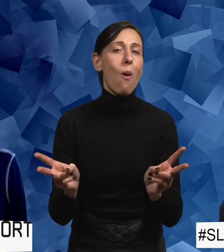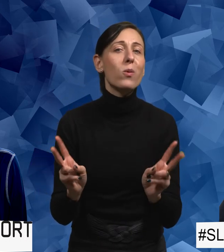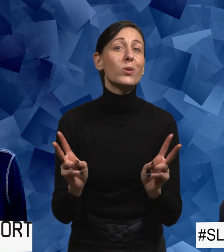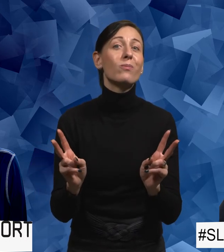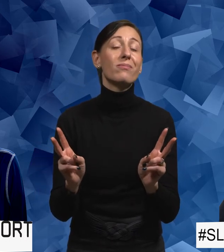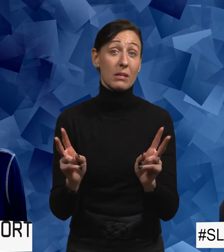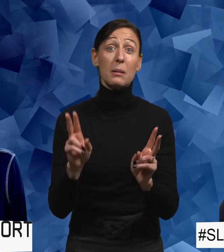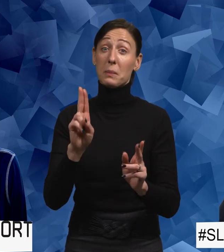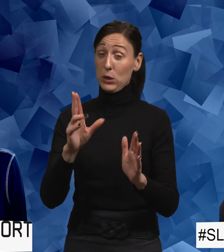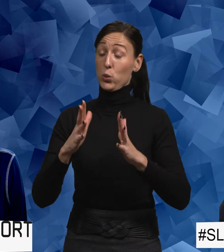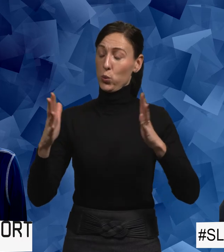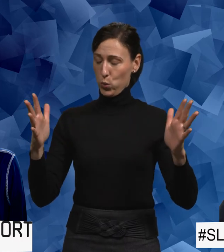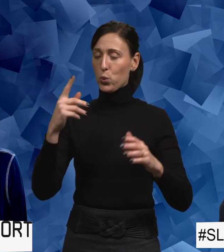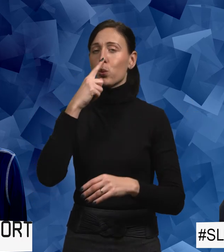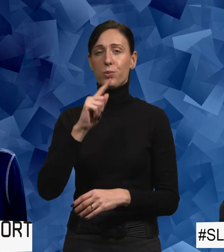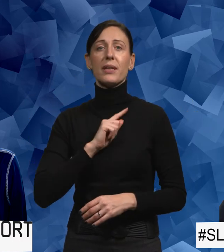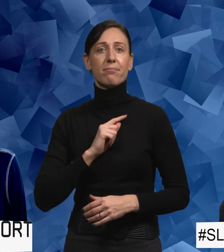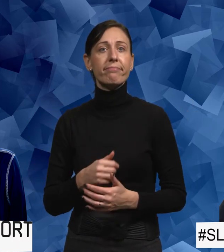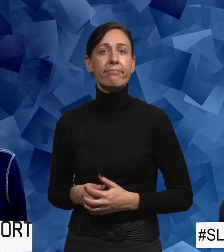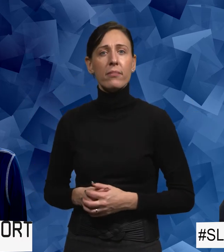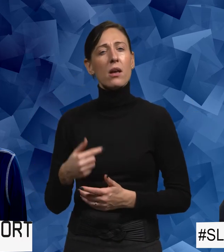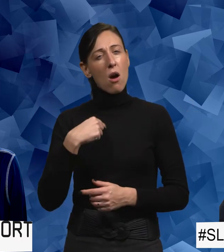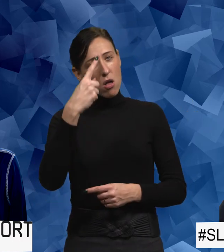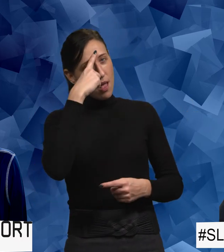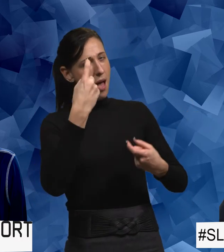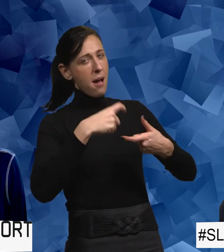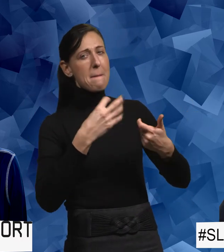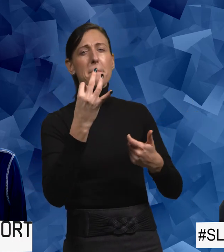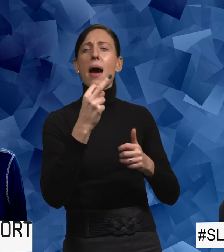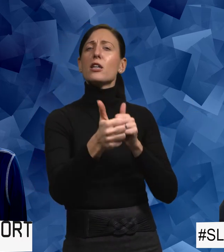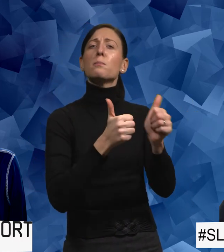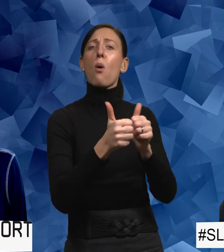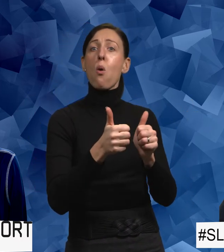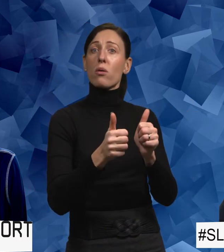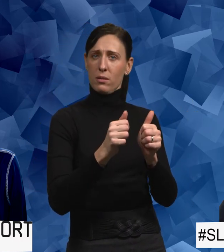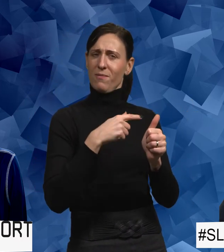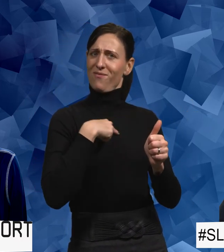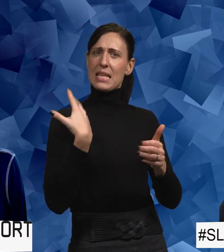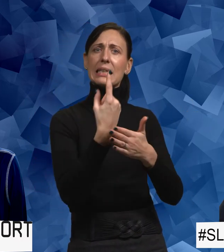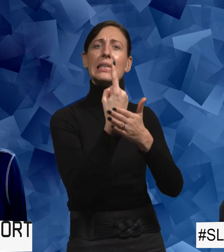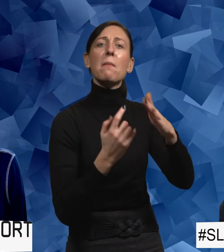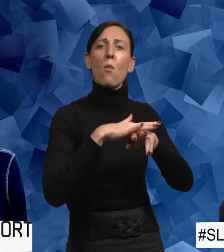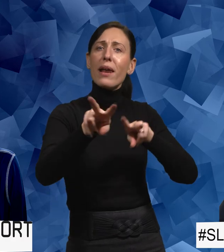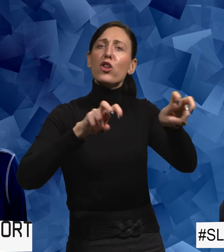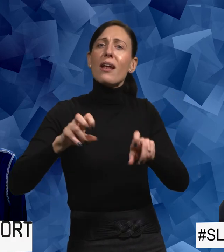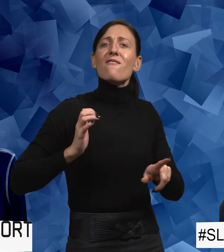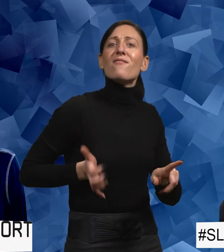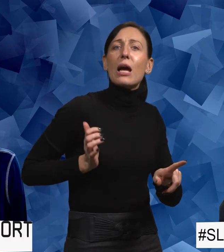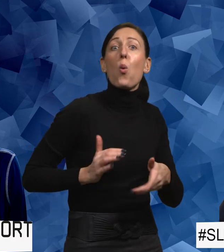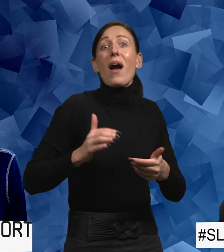grunden också. I väldigt stor utsatthet. Jag tänker att vi inom parasporten är ju sämre på att rekrytera flickor och kvinnor